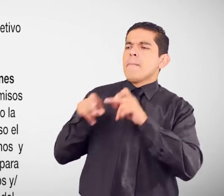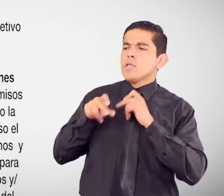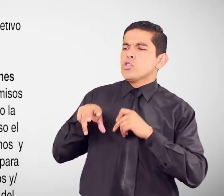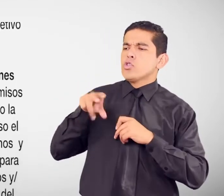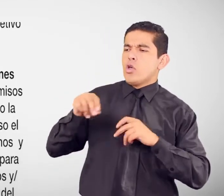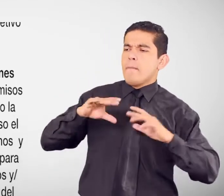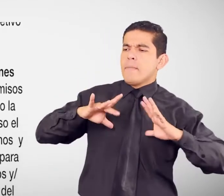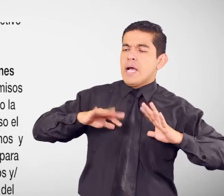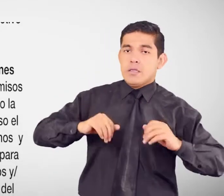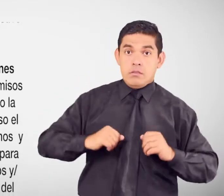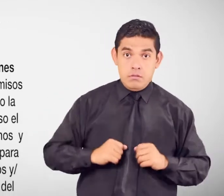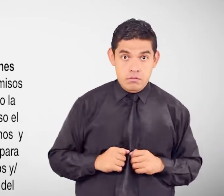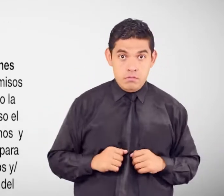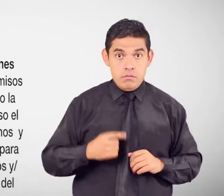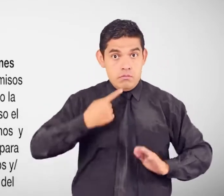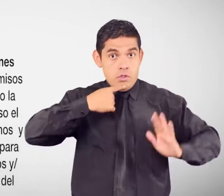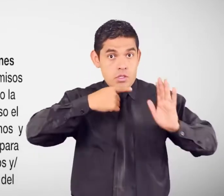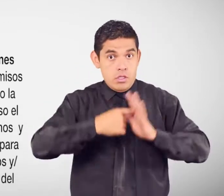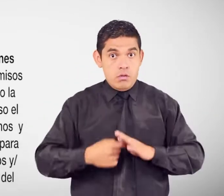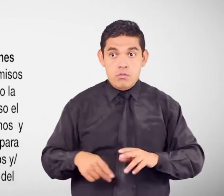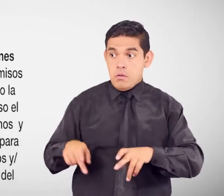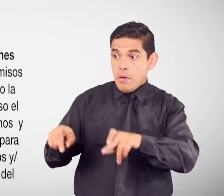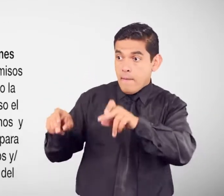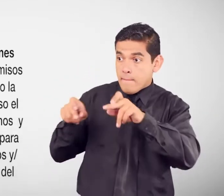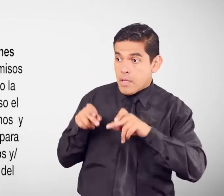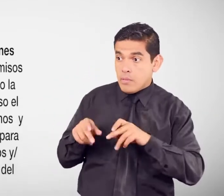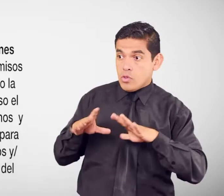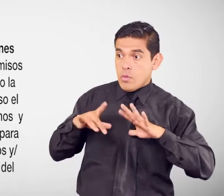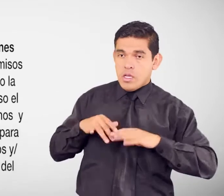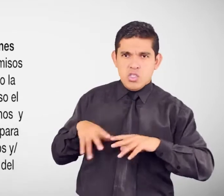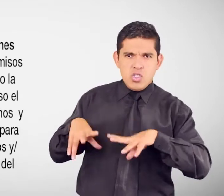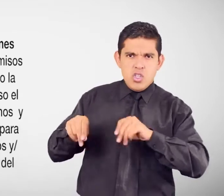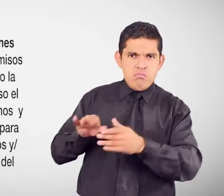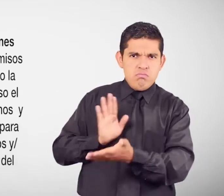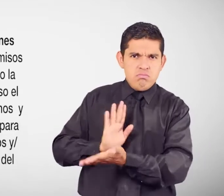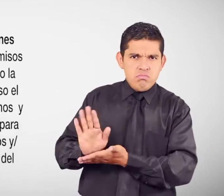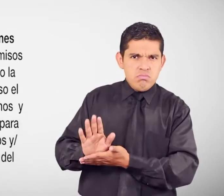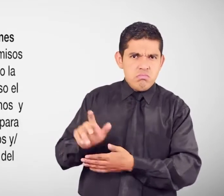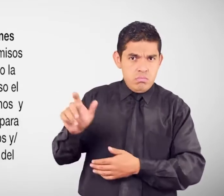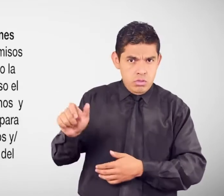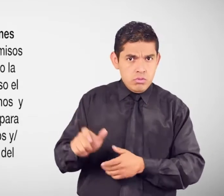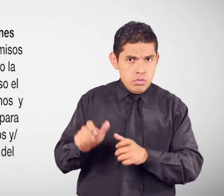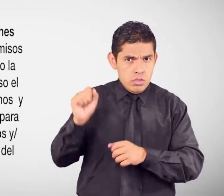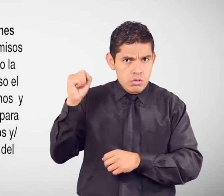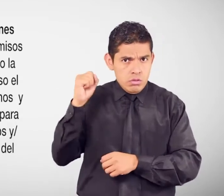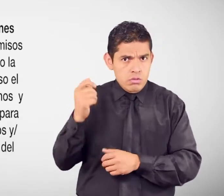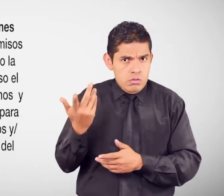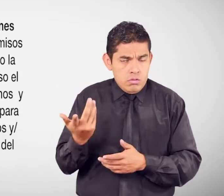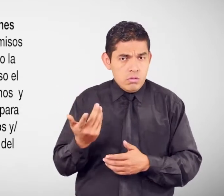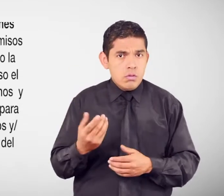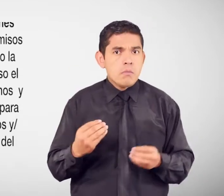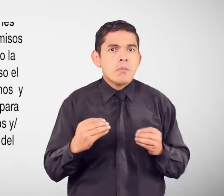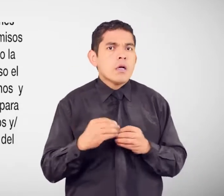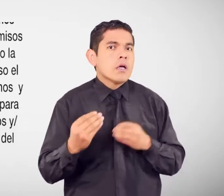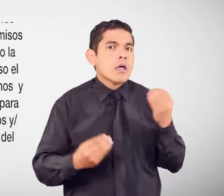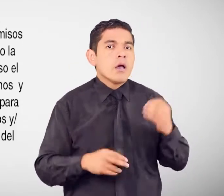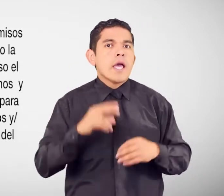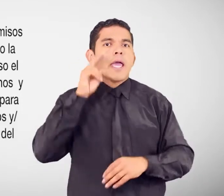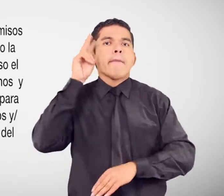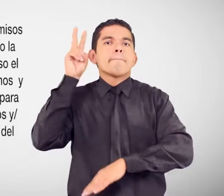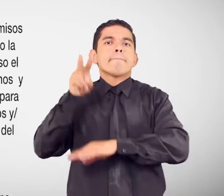le niegue Los permisos Y vacaciones A los cuales Tiene derecho A la persona Con discapacidad En este caso El inspector de trabajo